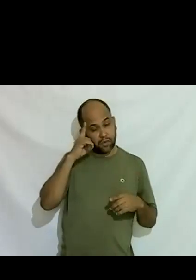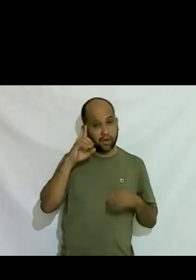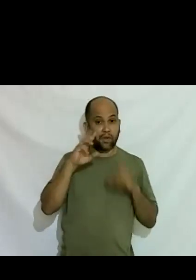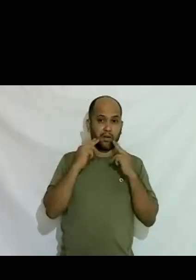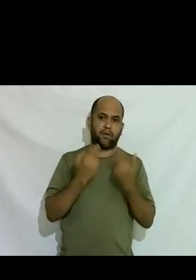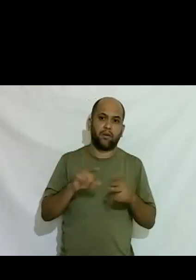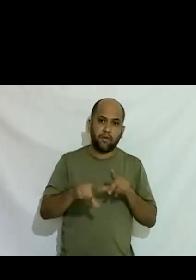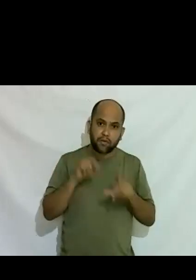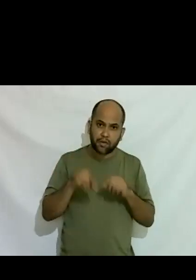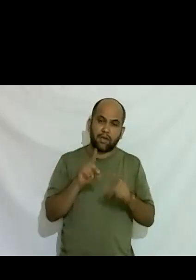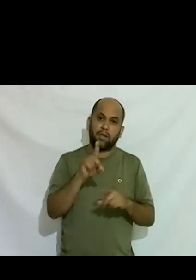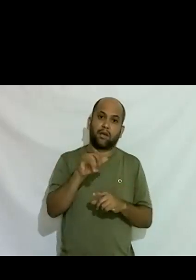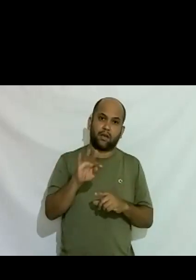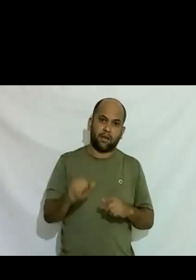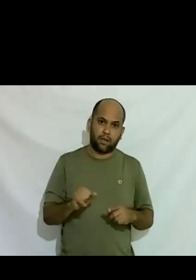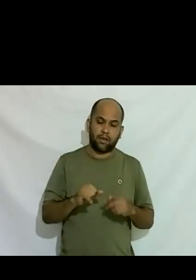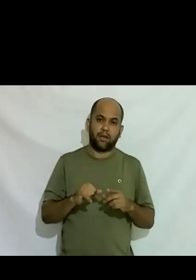com presidência com